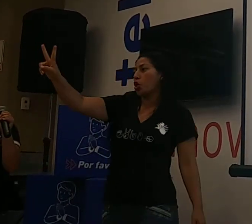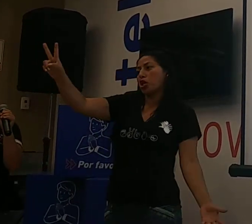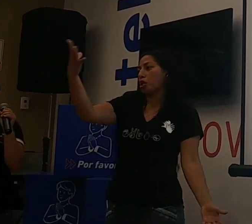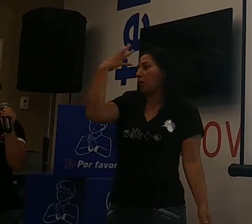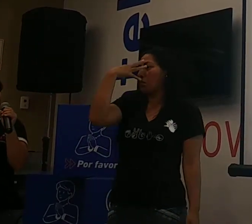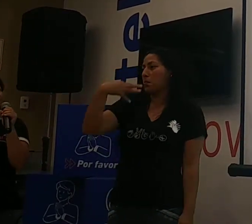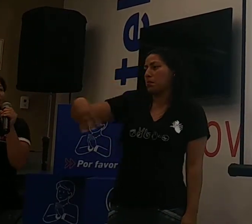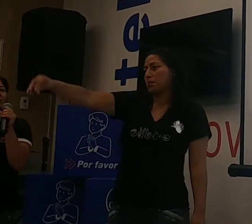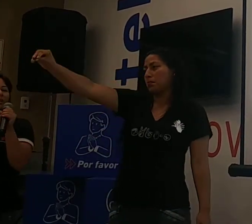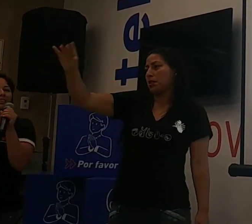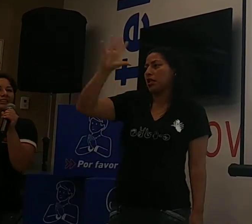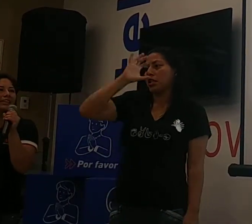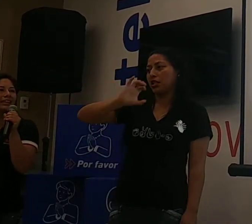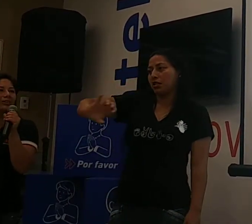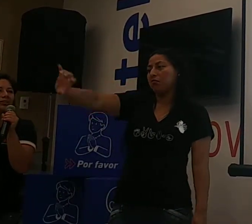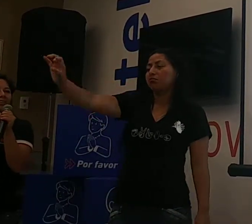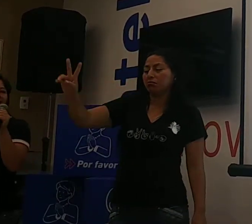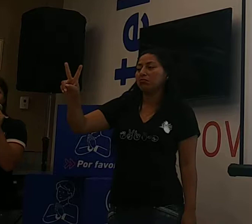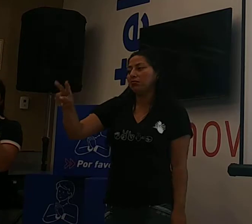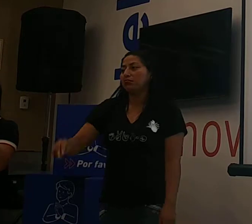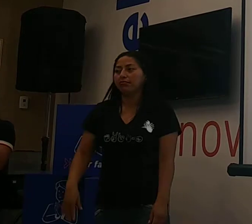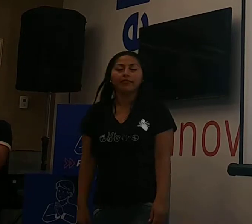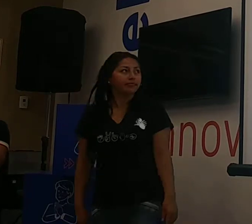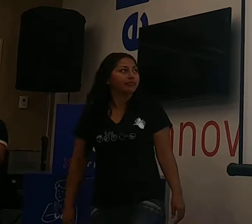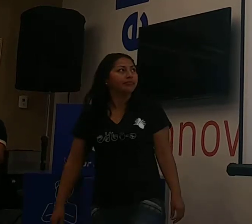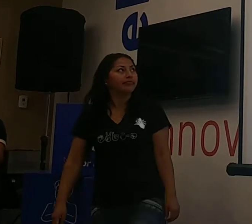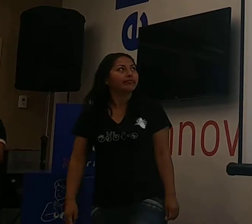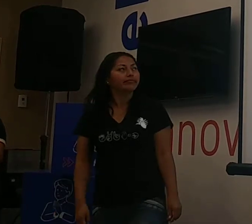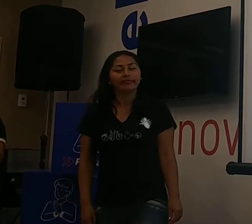hay dos una así y la otra así con la configuración E